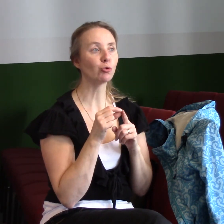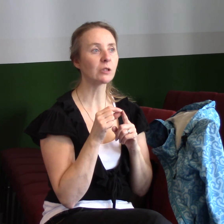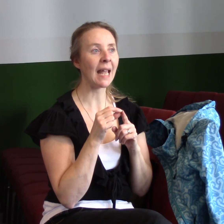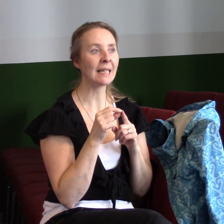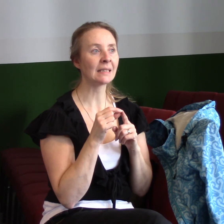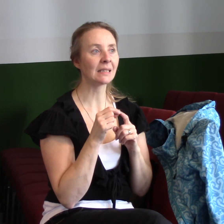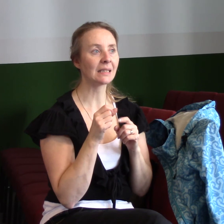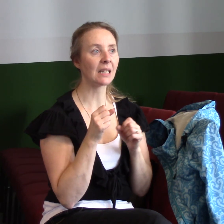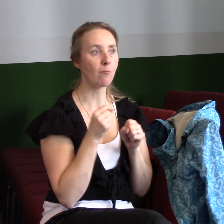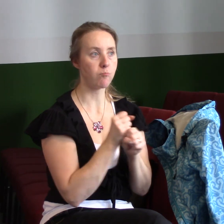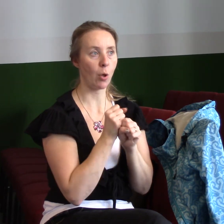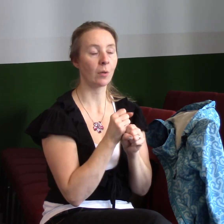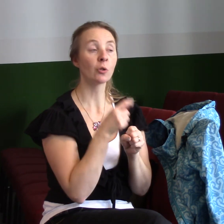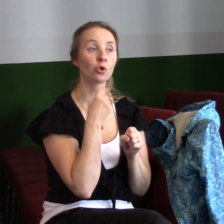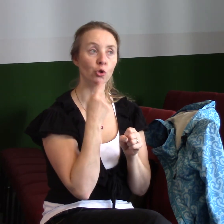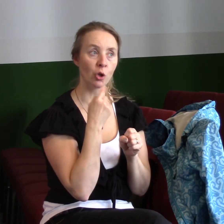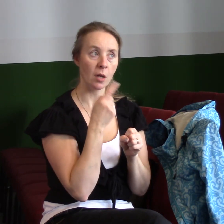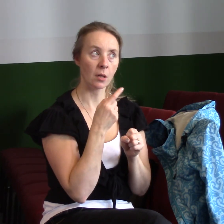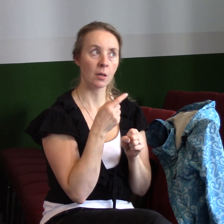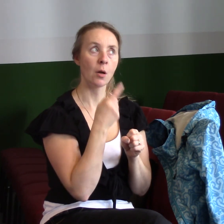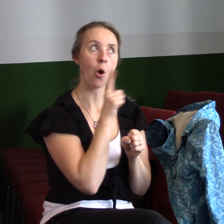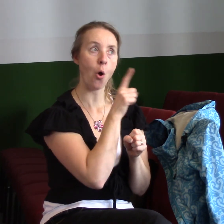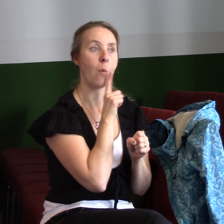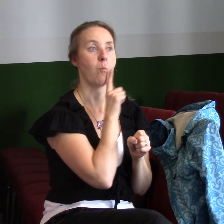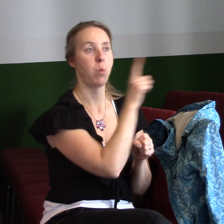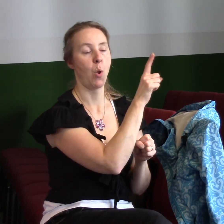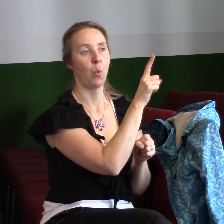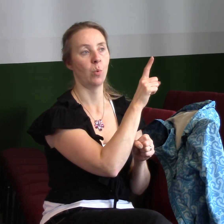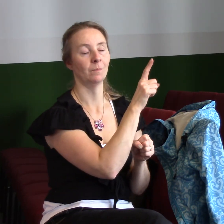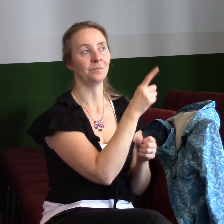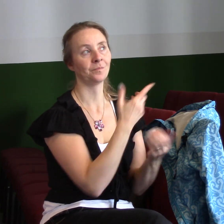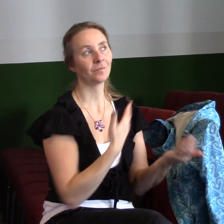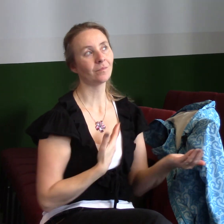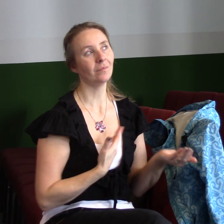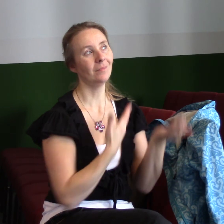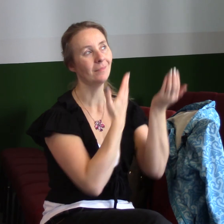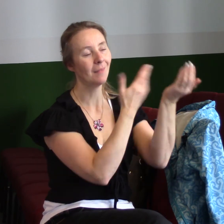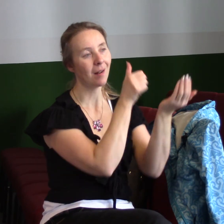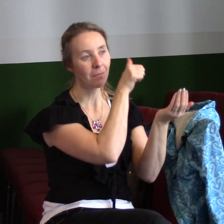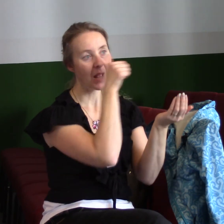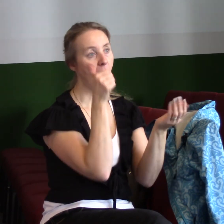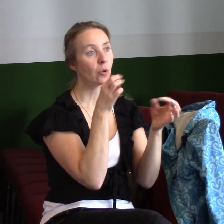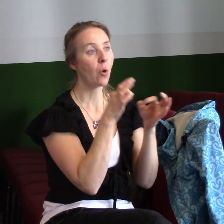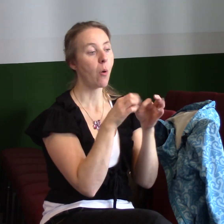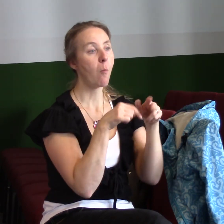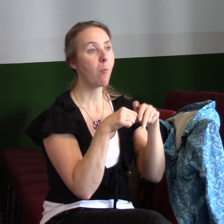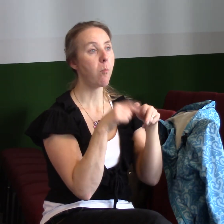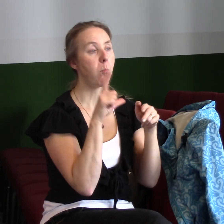prohlásil o Bohu. Dal mu takové jméno, řekl Pál Perazin. Bůh